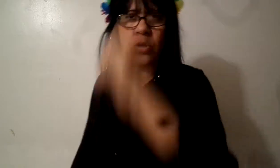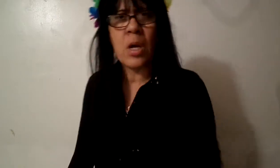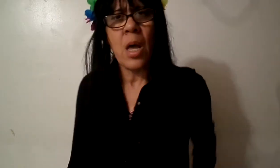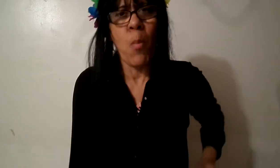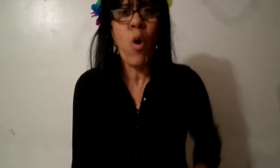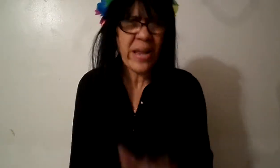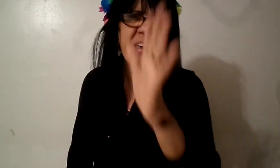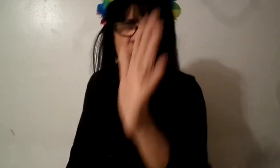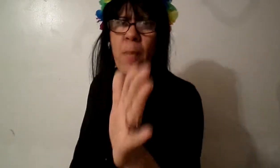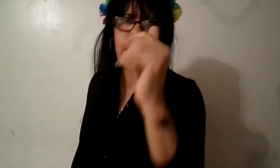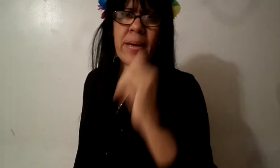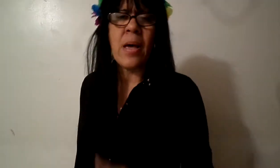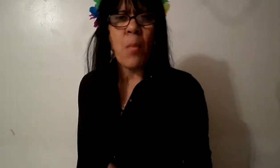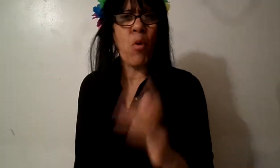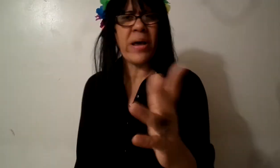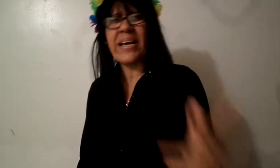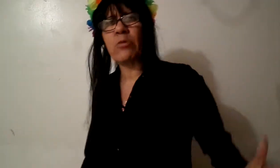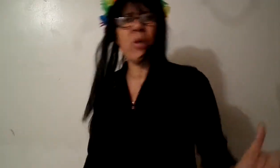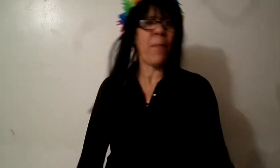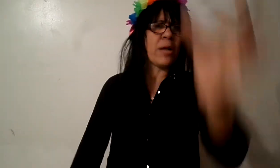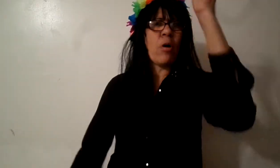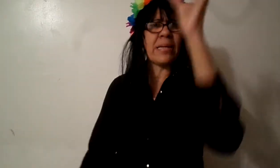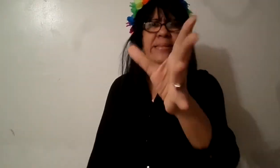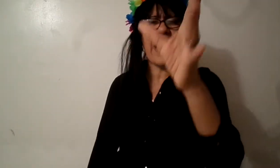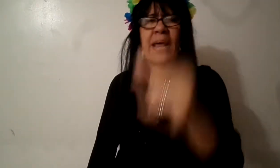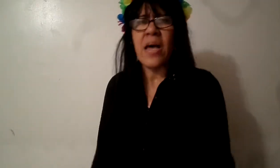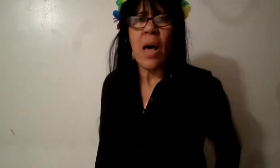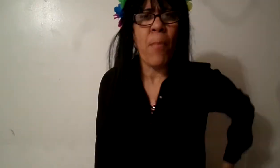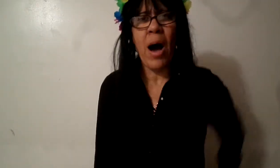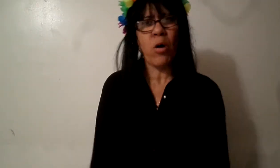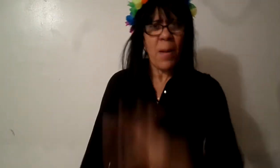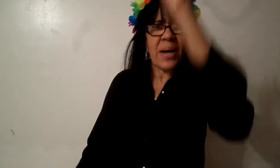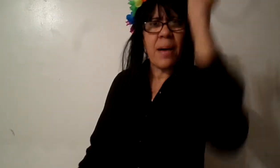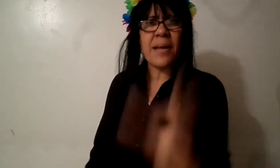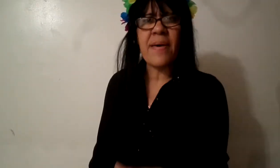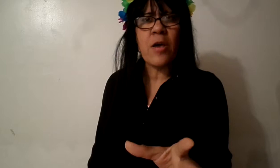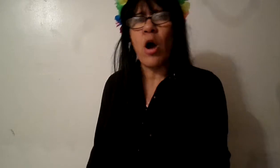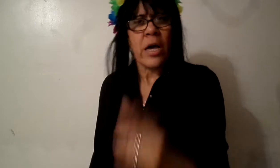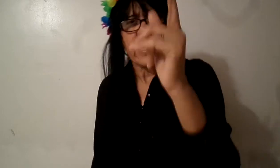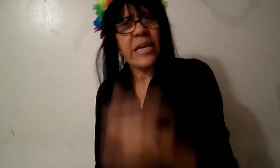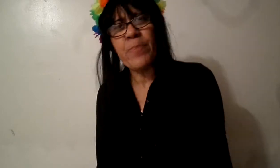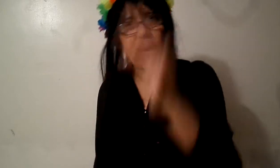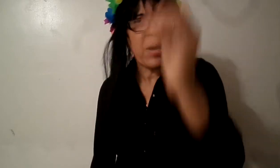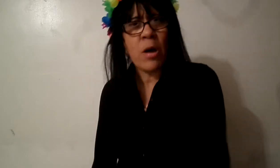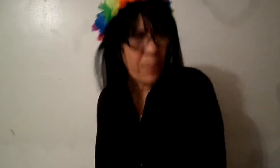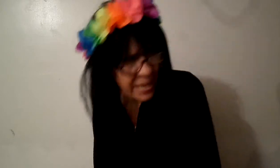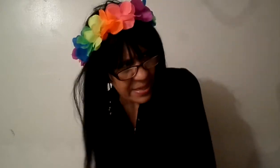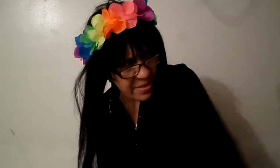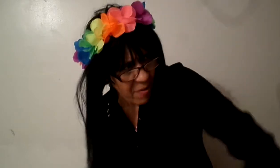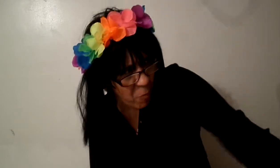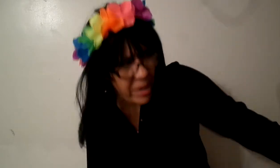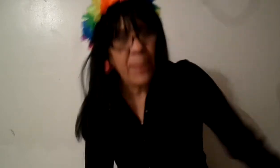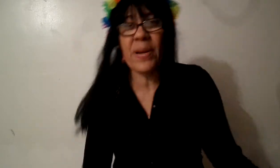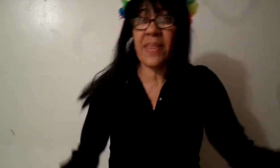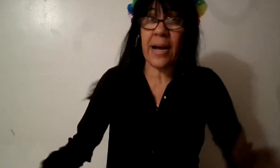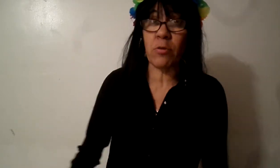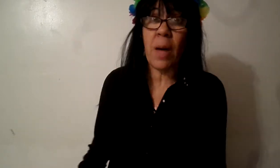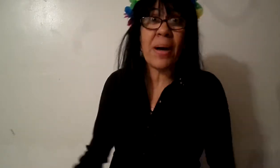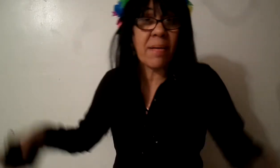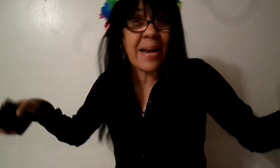mujeres y hombres mujeres que tú las ves en los altares bajo la palabra de Dios y primero empiezan de afuera predicando las palabras en